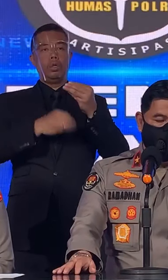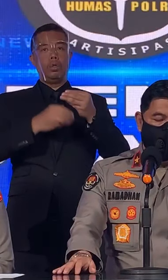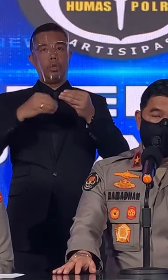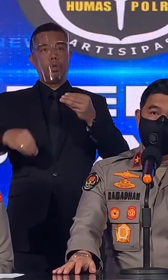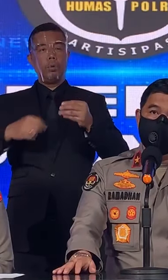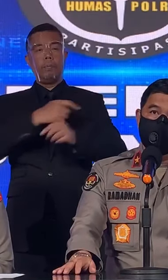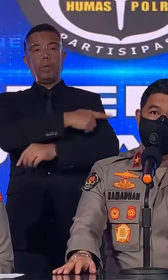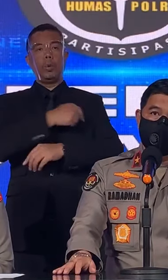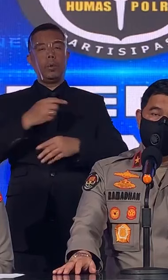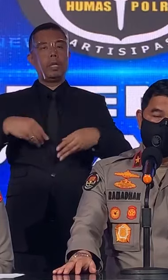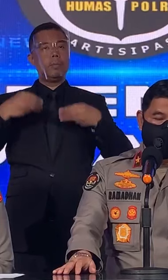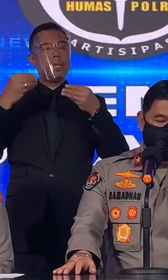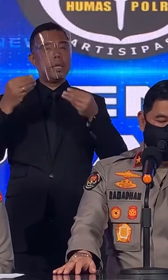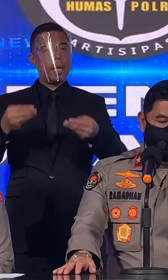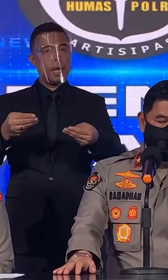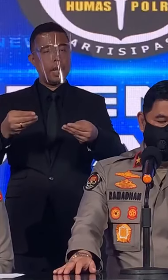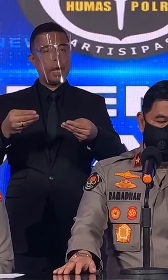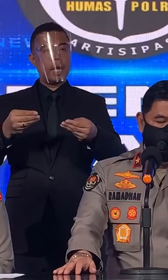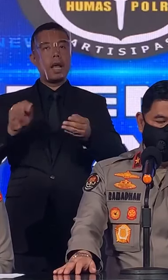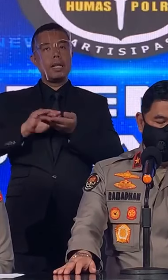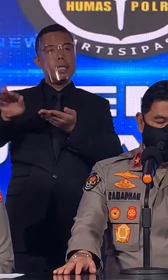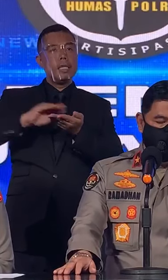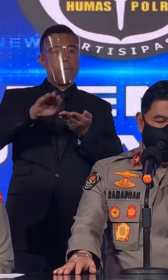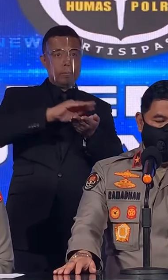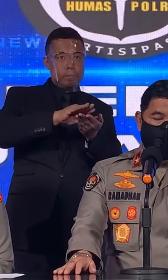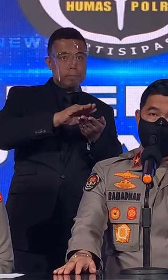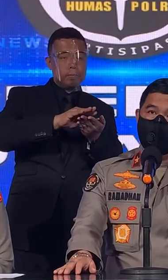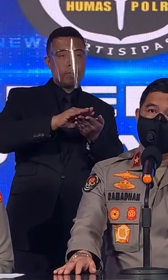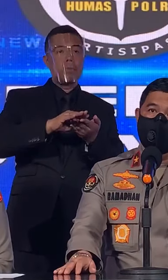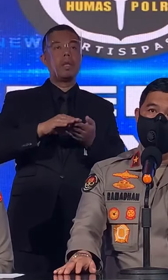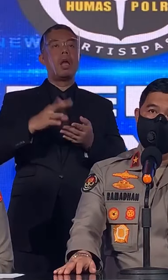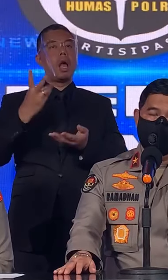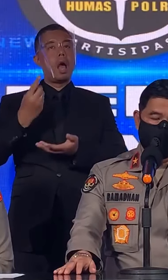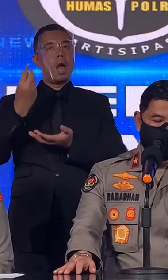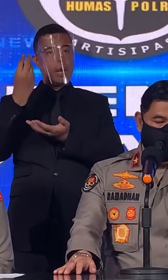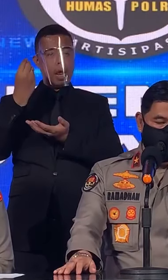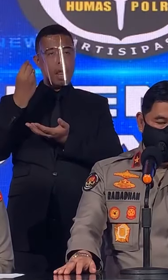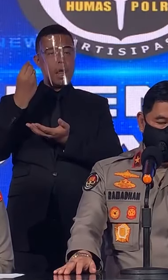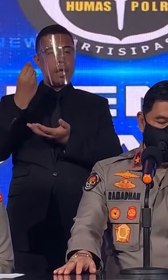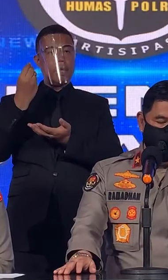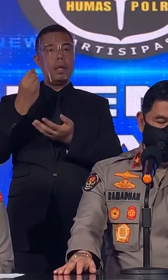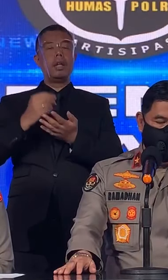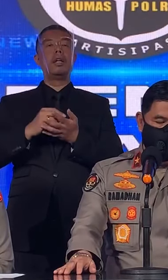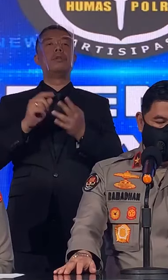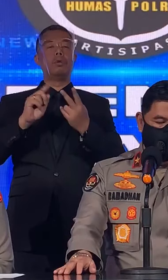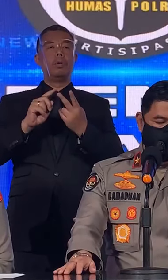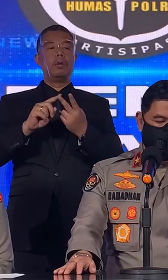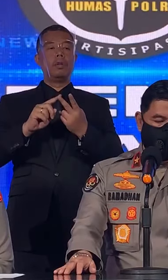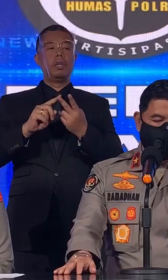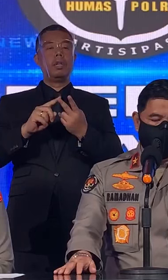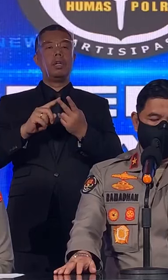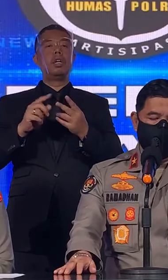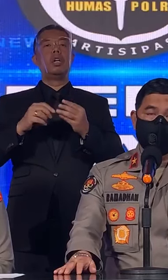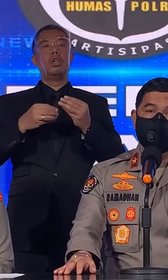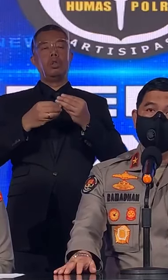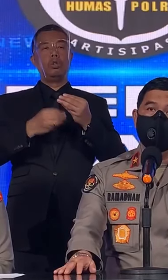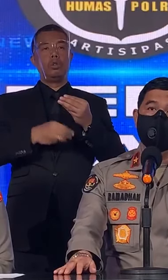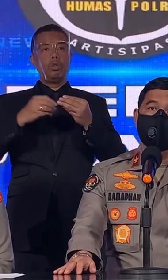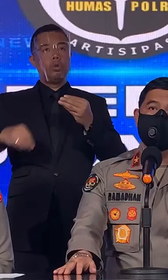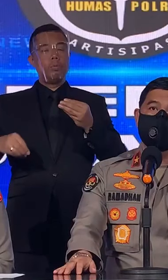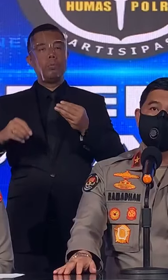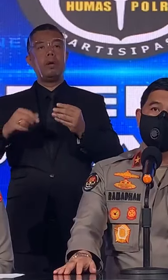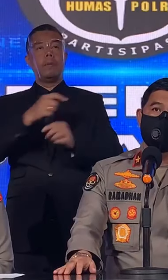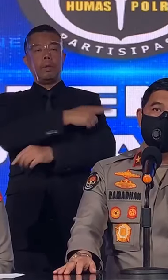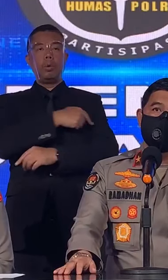Ketersediaan Distribusi Harga Kemudian Subsatgas Pernegangan